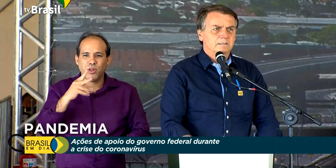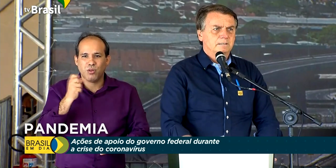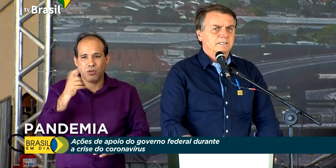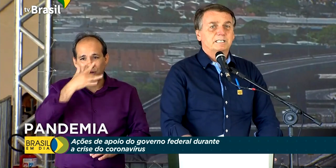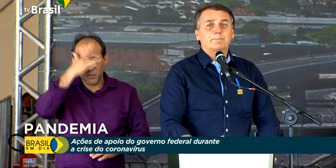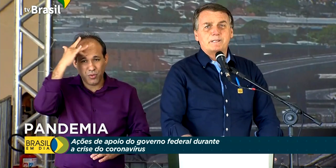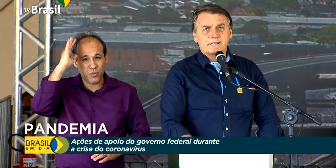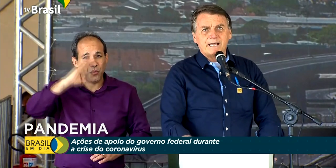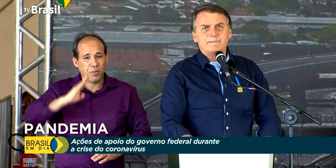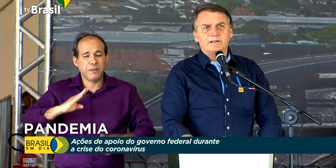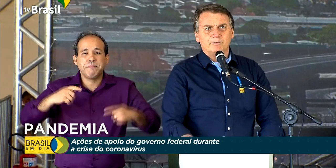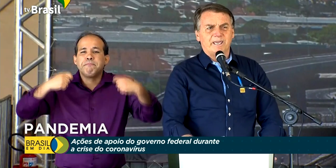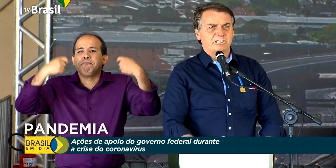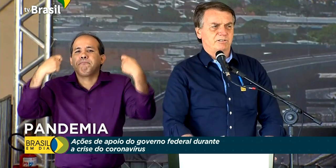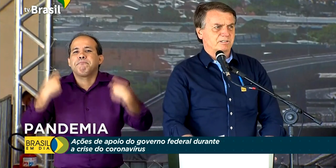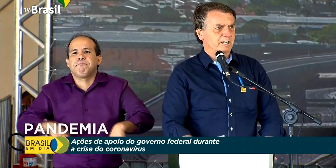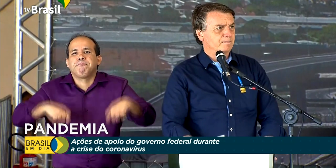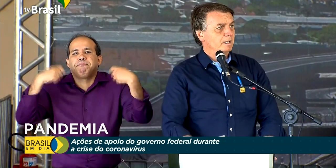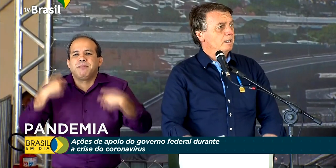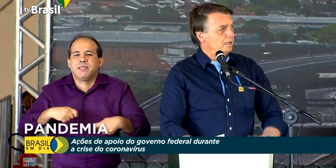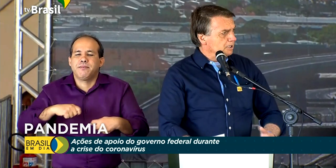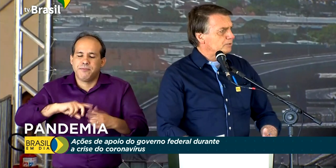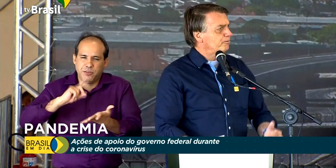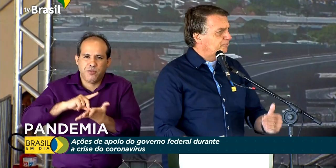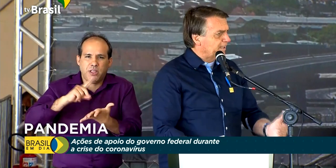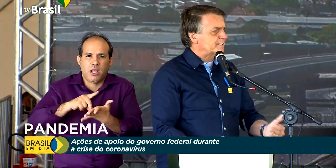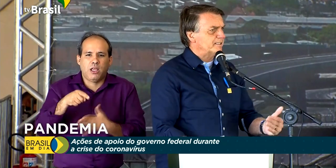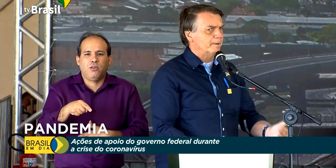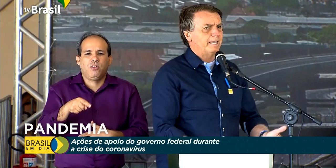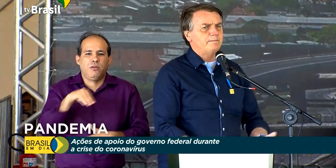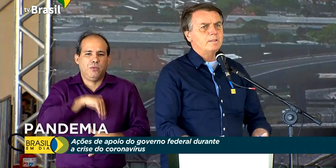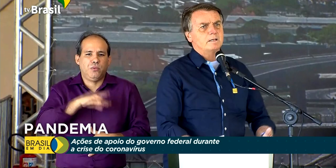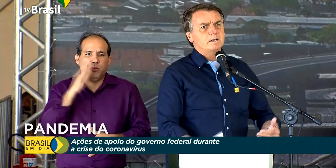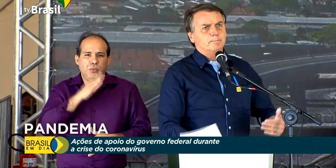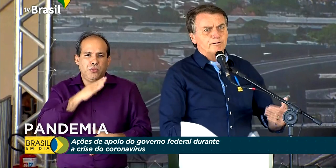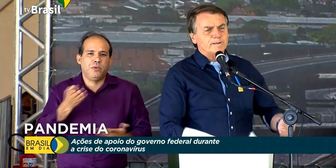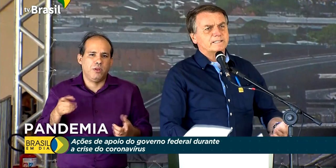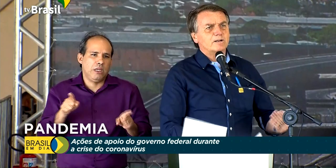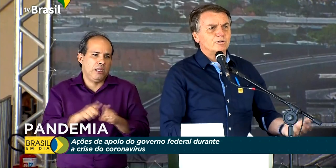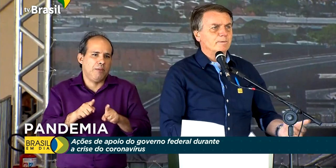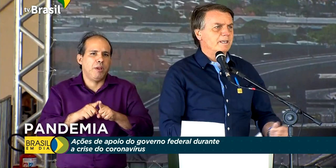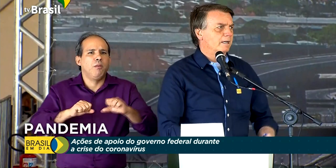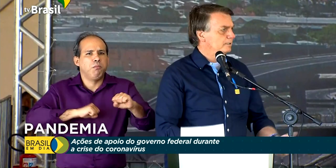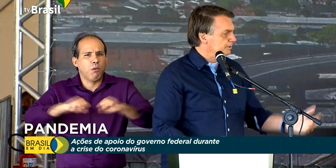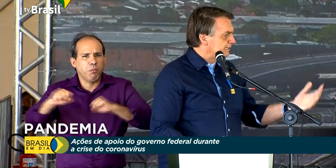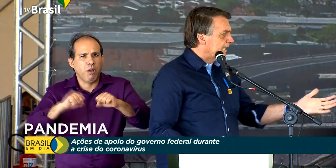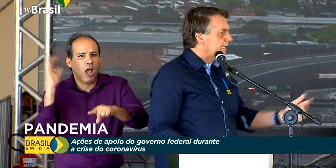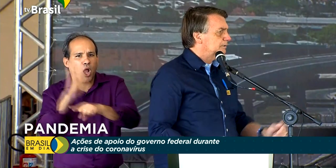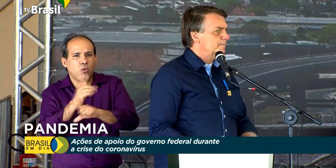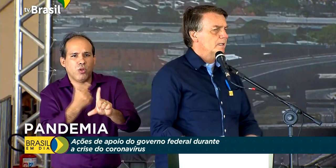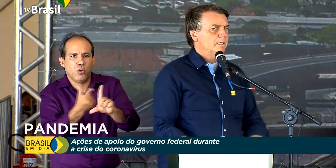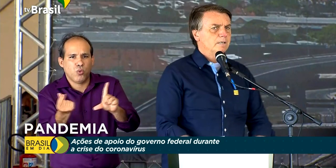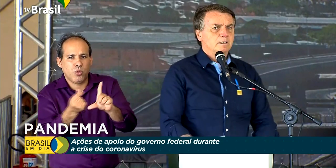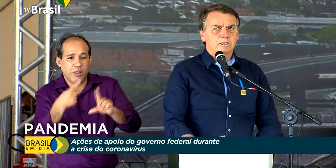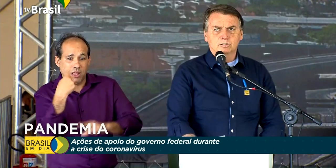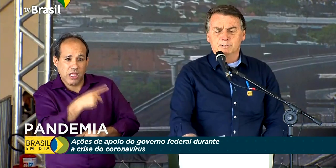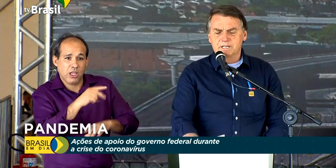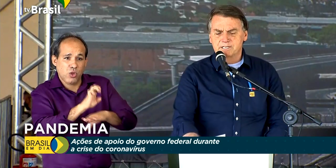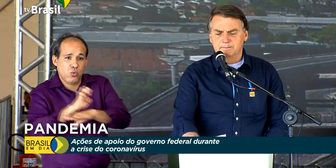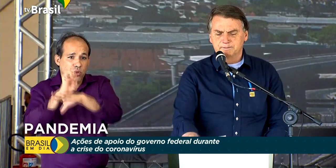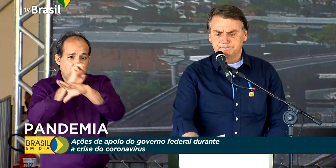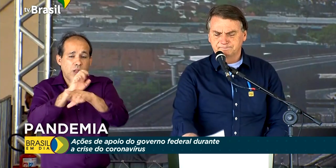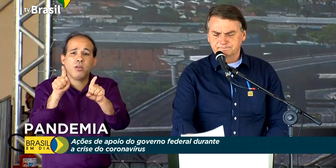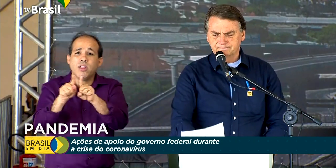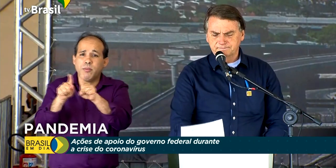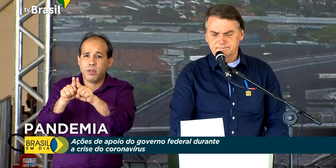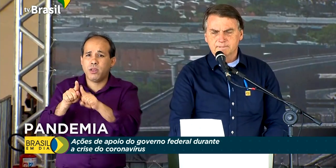que precisavam realmente disso aí. Isso fez também movimentar a economia do estado e do